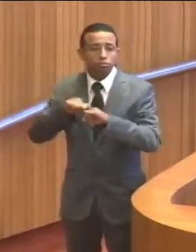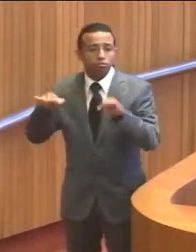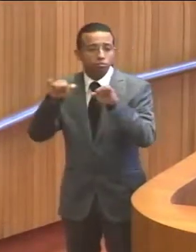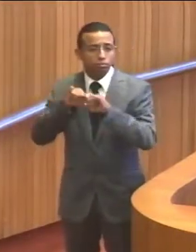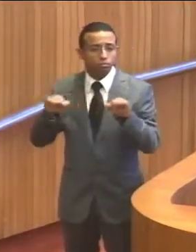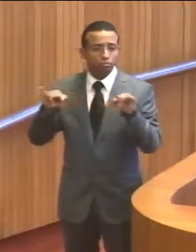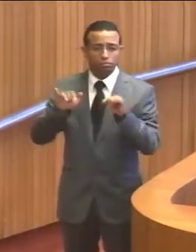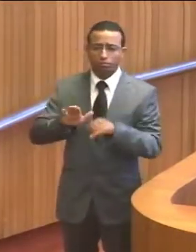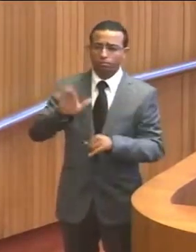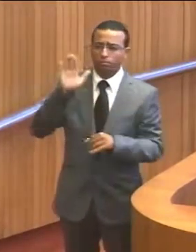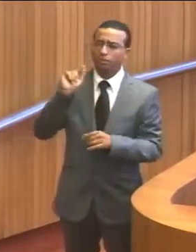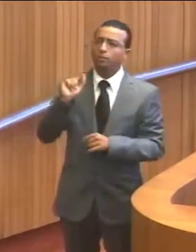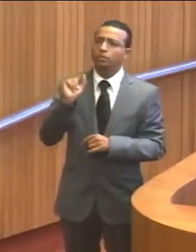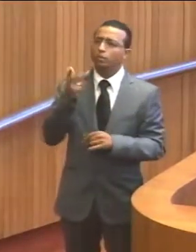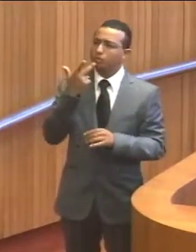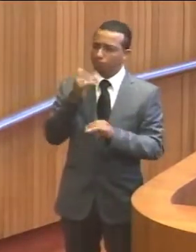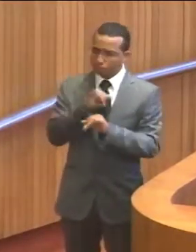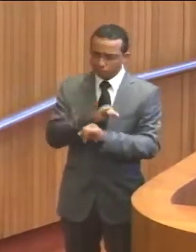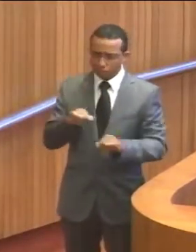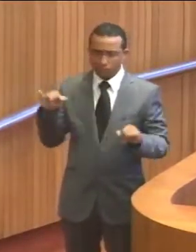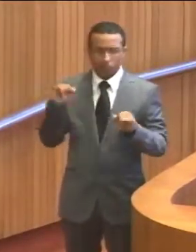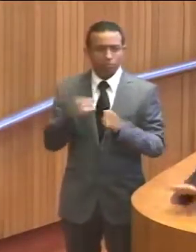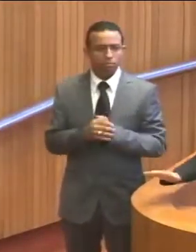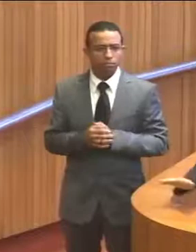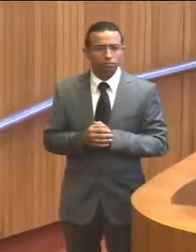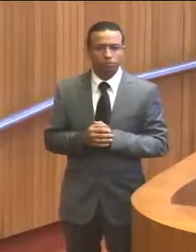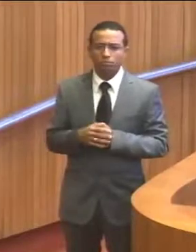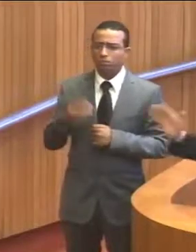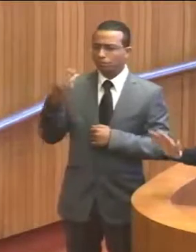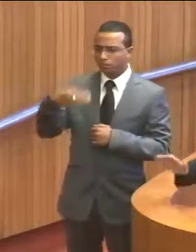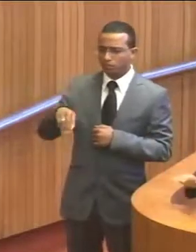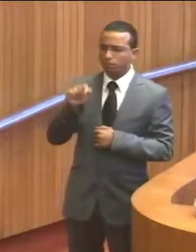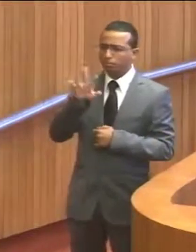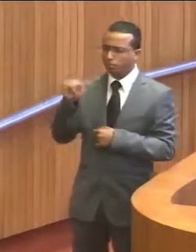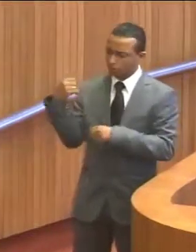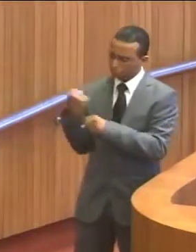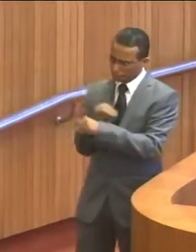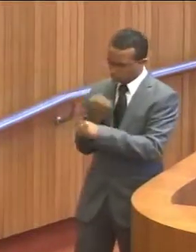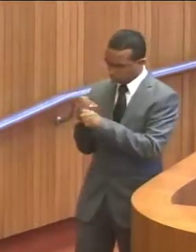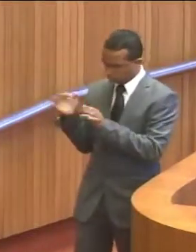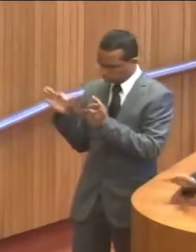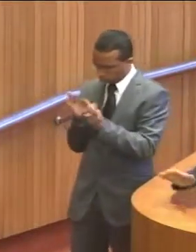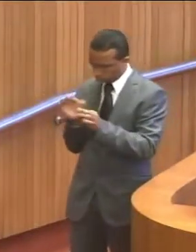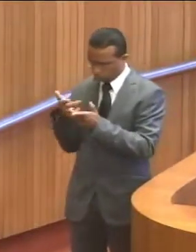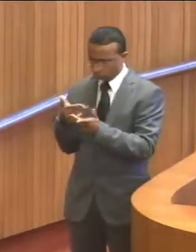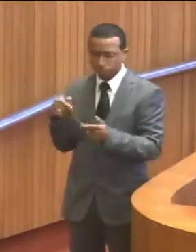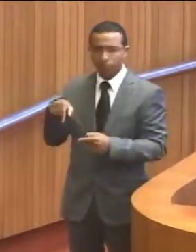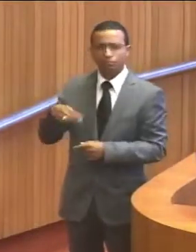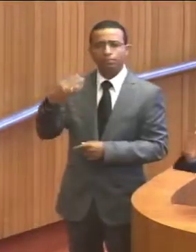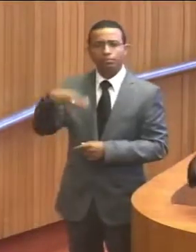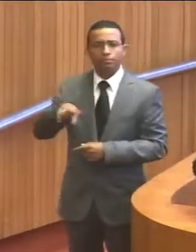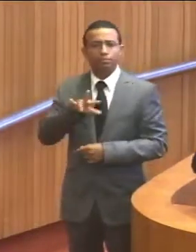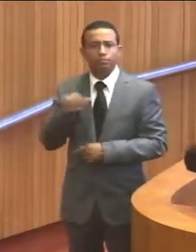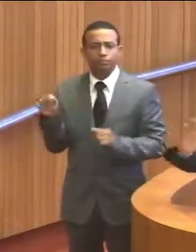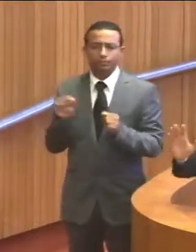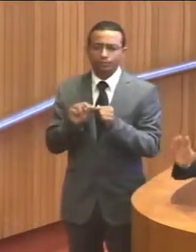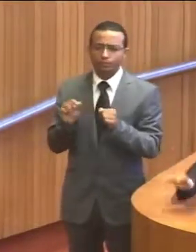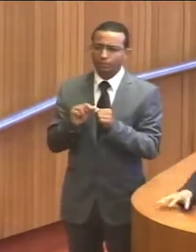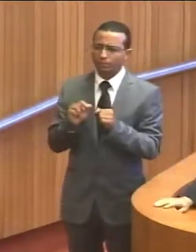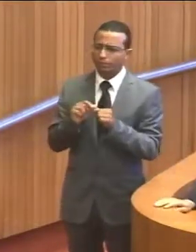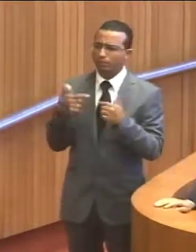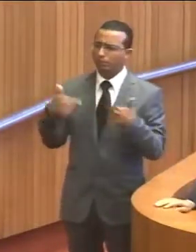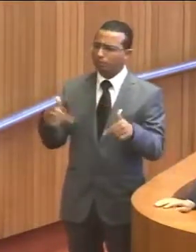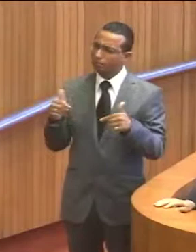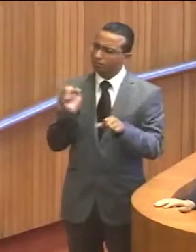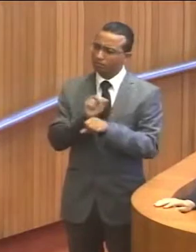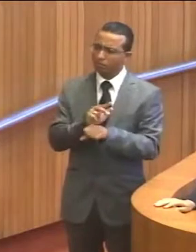eleitoral. Isso foi anunciado. Que o Maranhão seria um canteiro de obras. que o Maranhão ia gerar emprego para